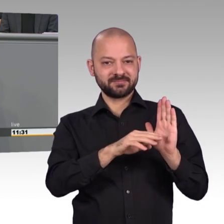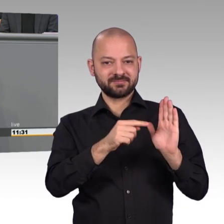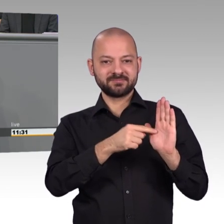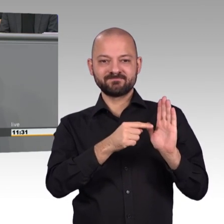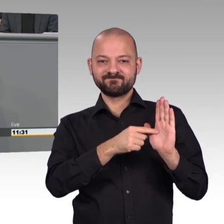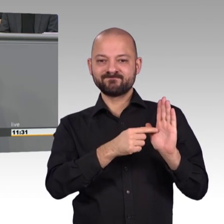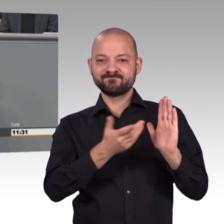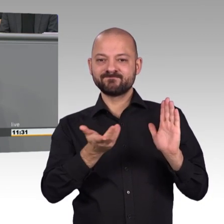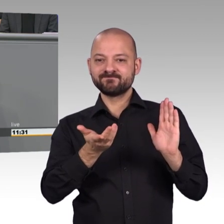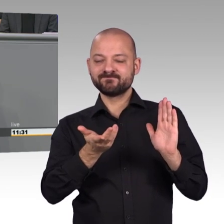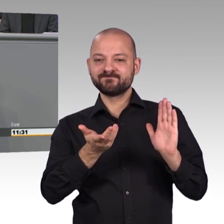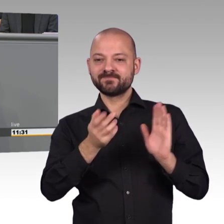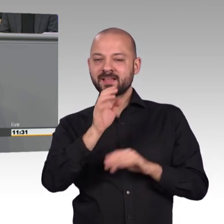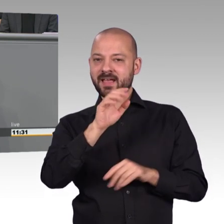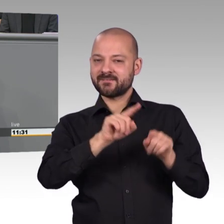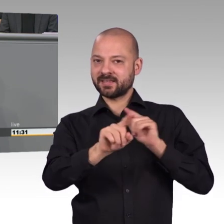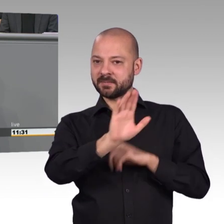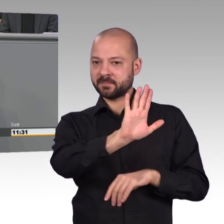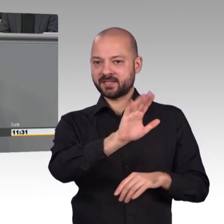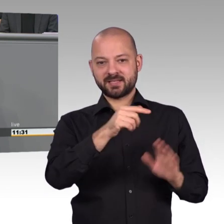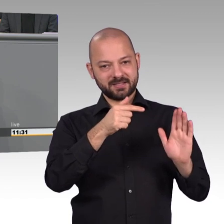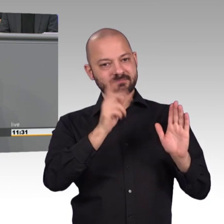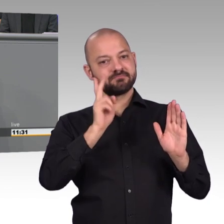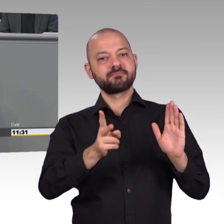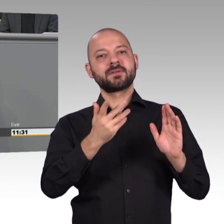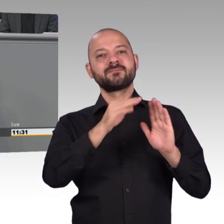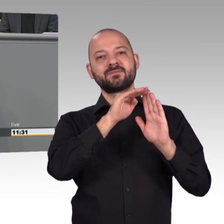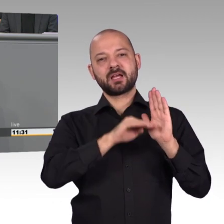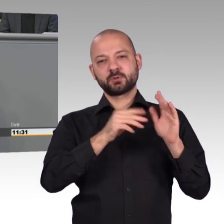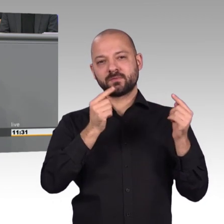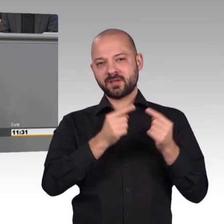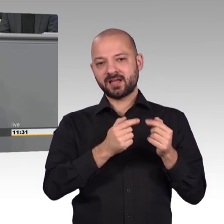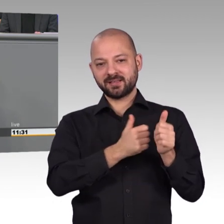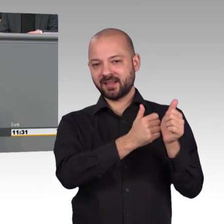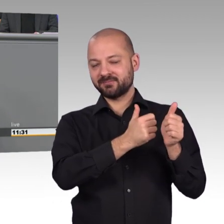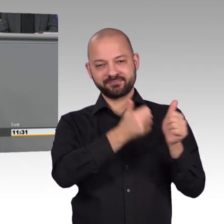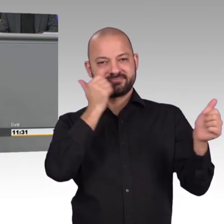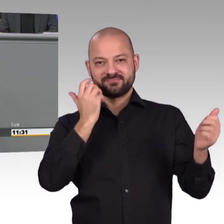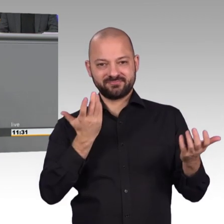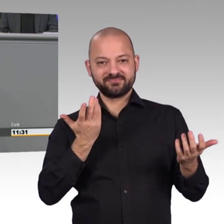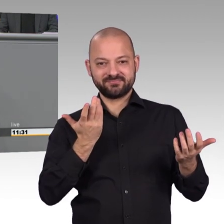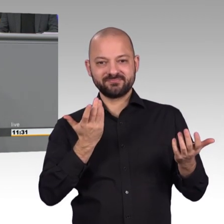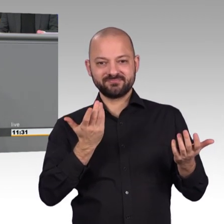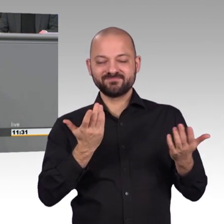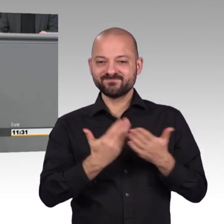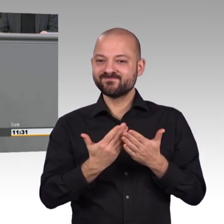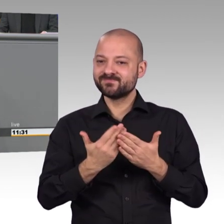mit Willy Brandt, im Zweifel für die Freiheit, liebe Kolleginnen und Kollegen. Die Digitalisierung kann also ein Mehr an freier